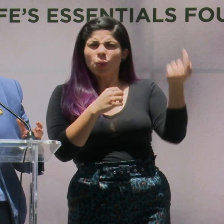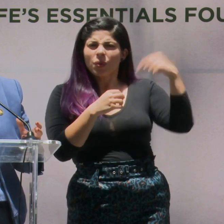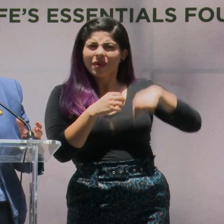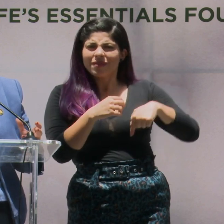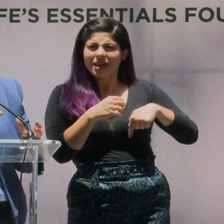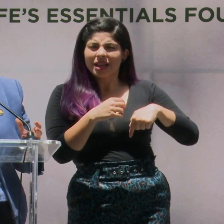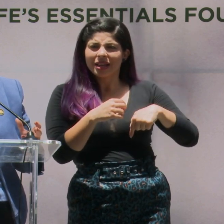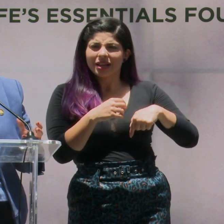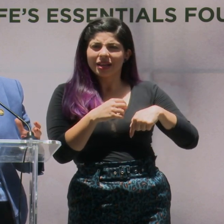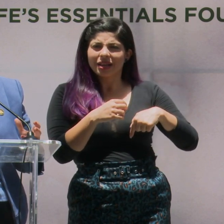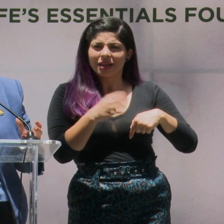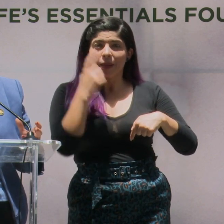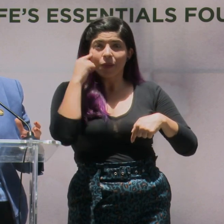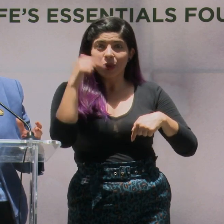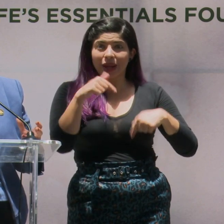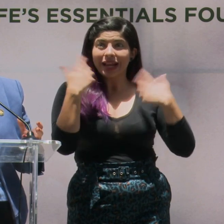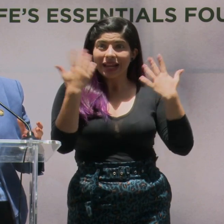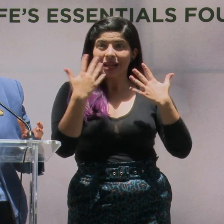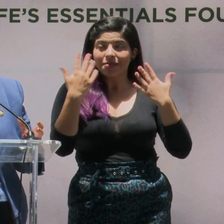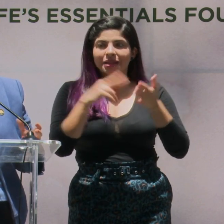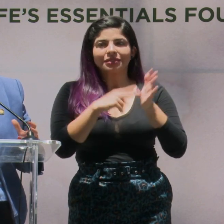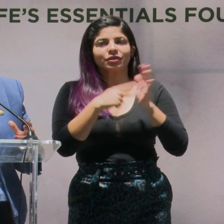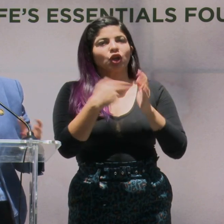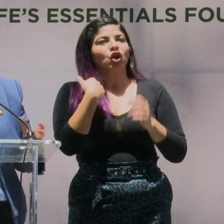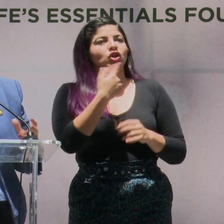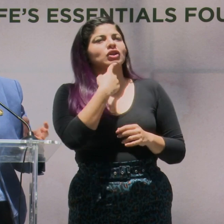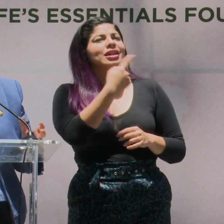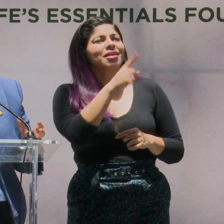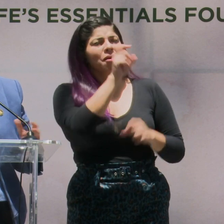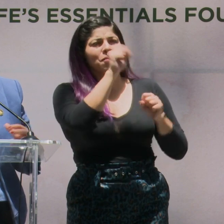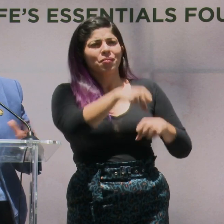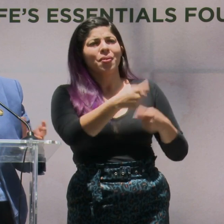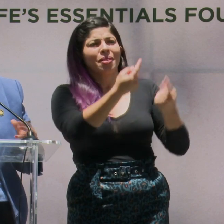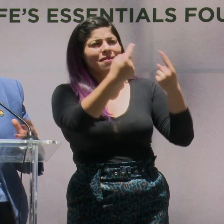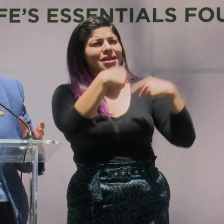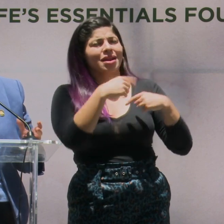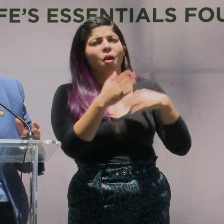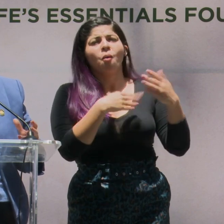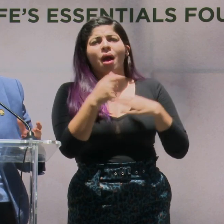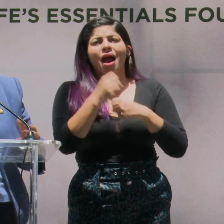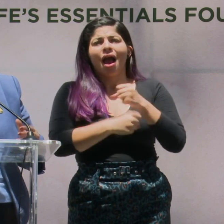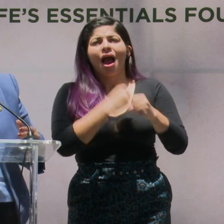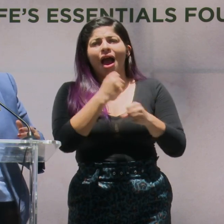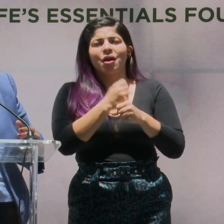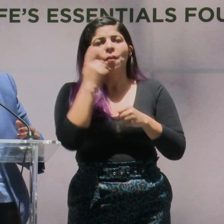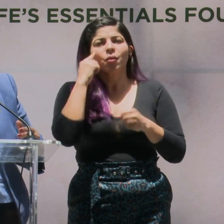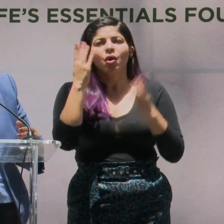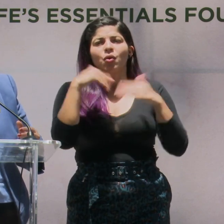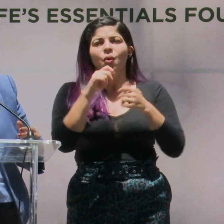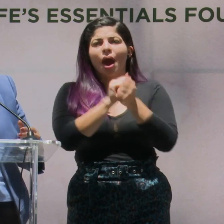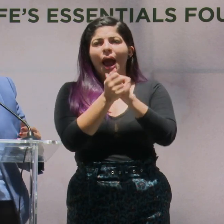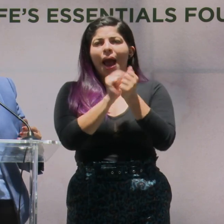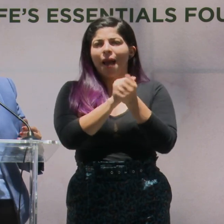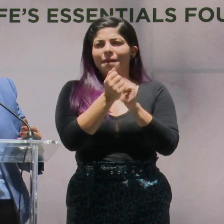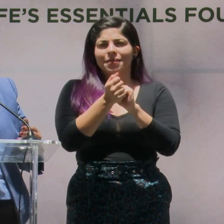este tagline, realmente le estamos diciendo que pueden venir todo el año al país.